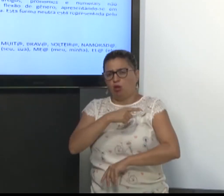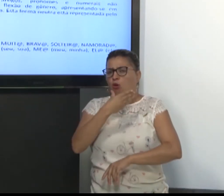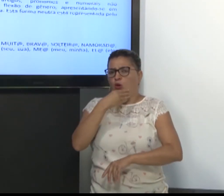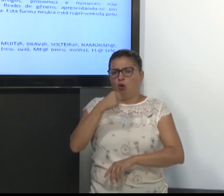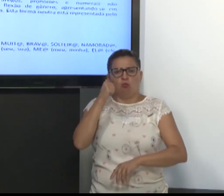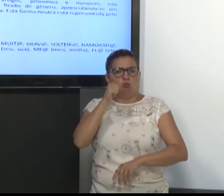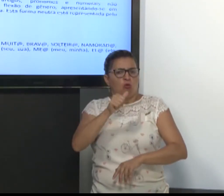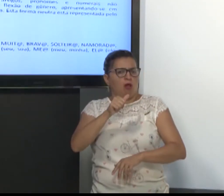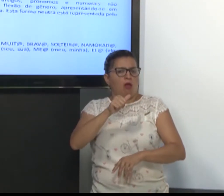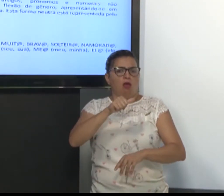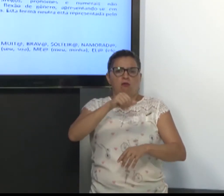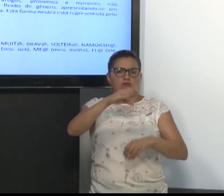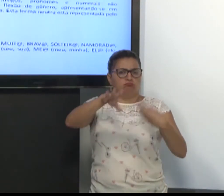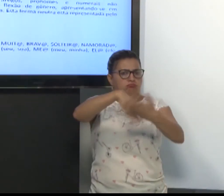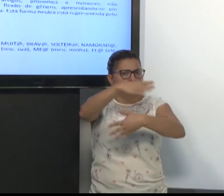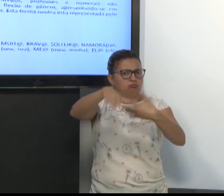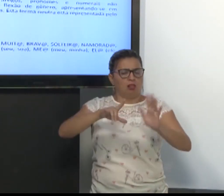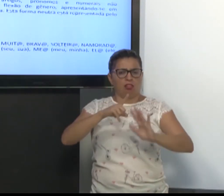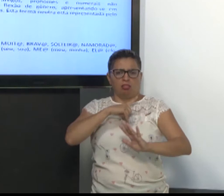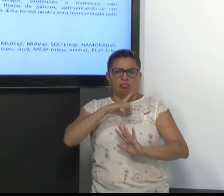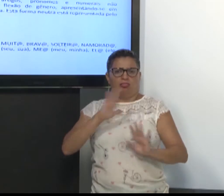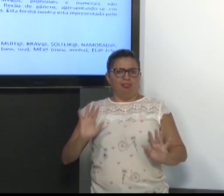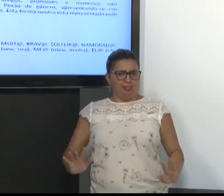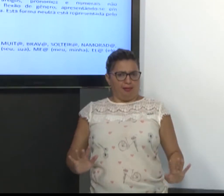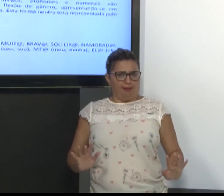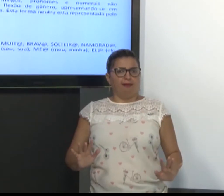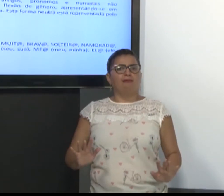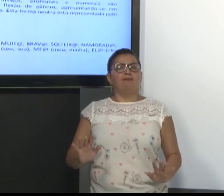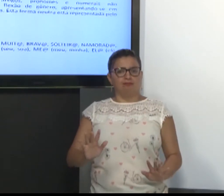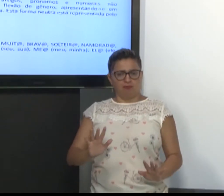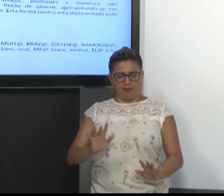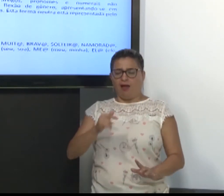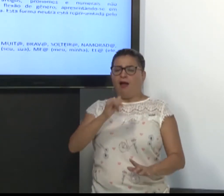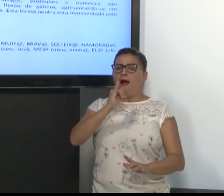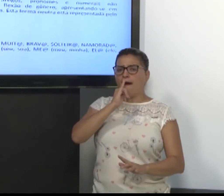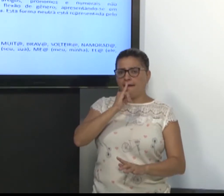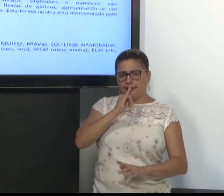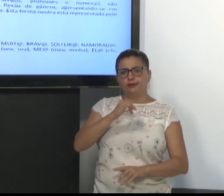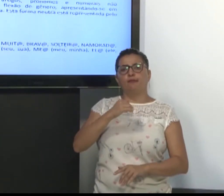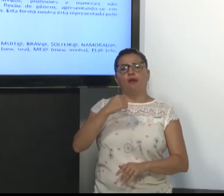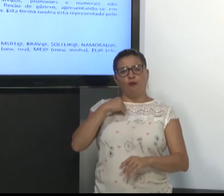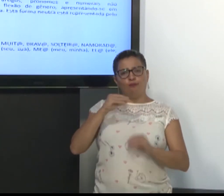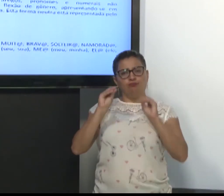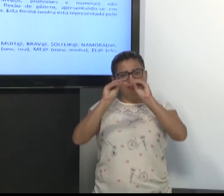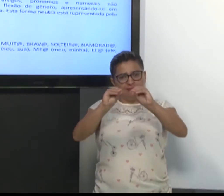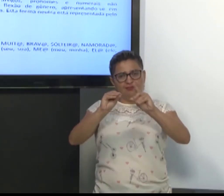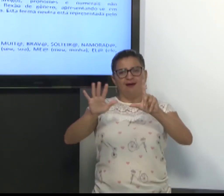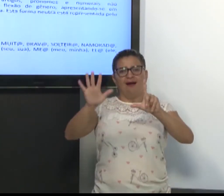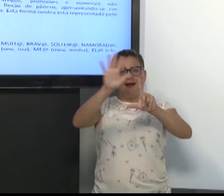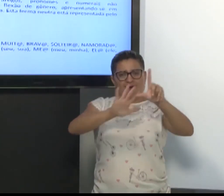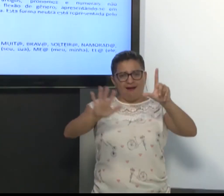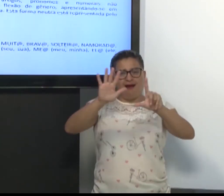alunos, vocês aí são homens e mulheres, estão aí misturados. E eu vou colocar na videoaula, alun,